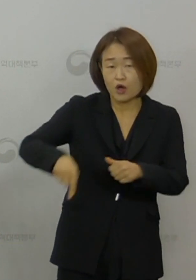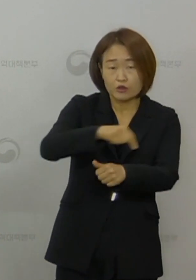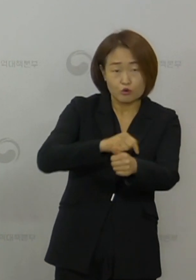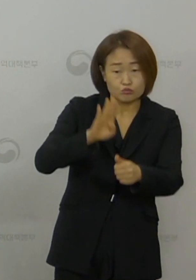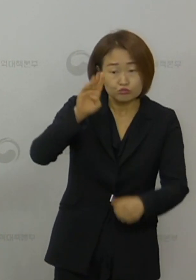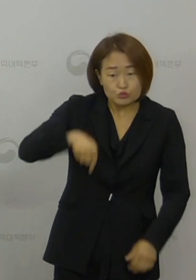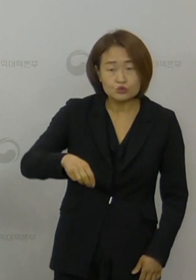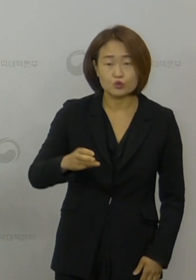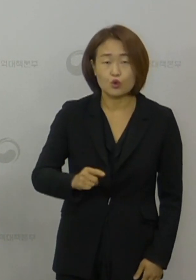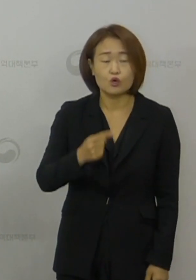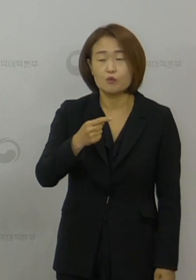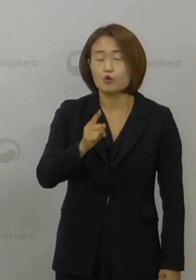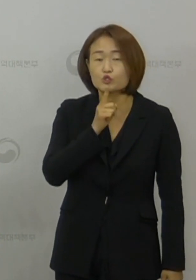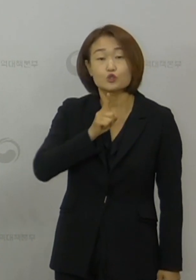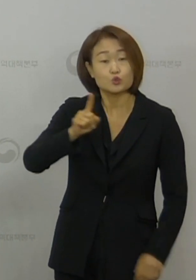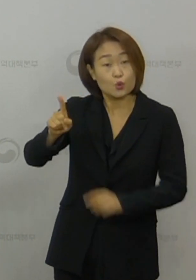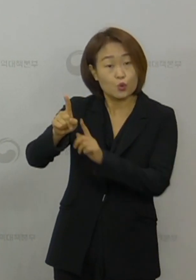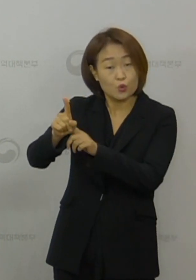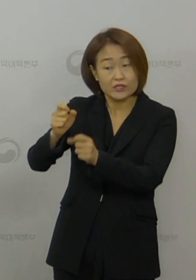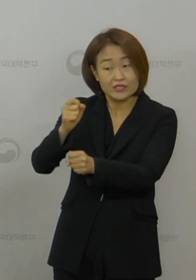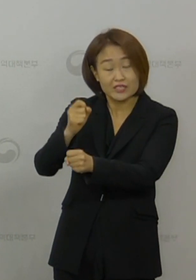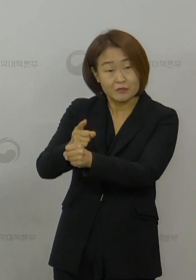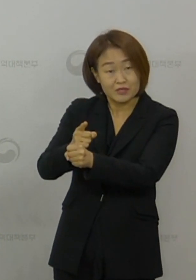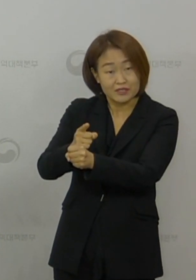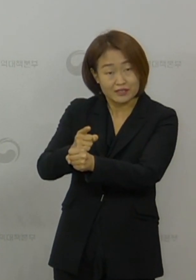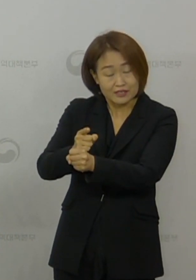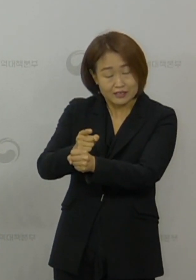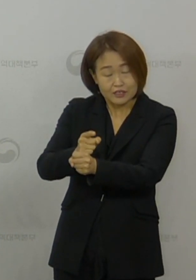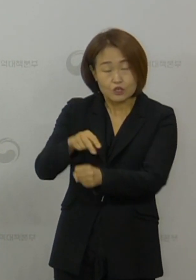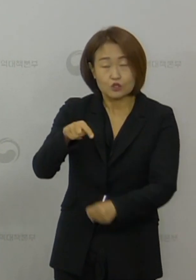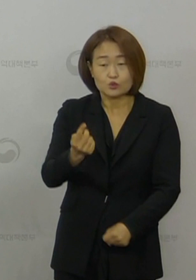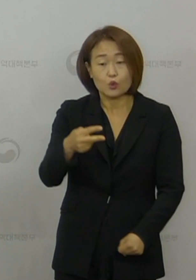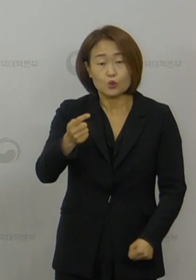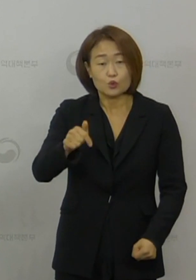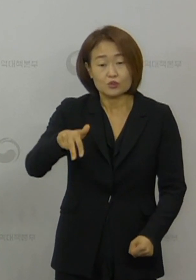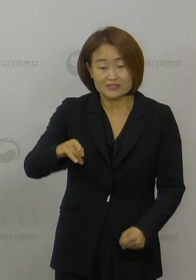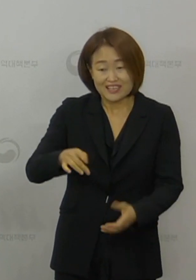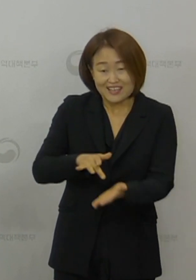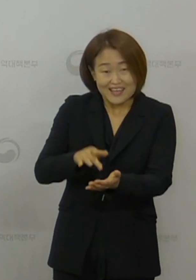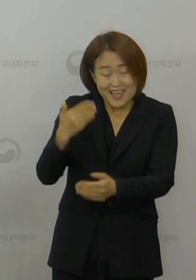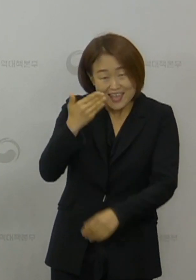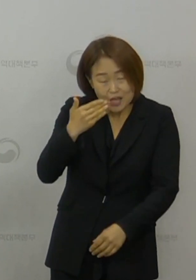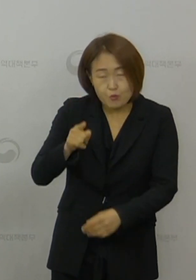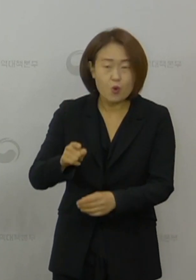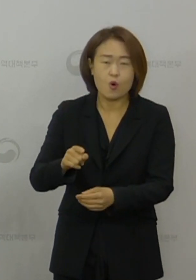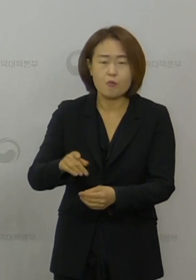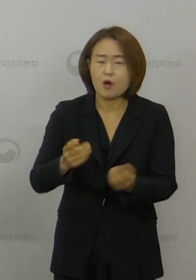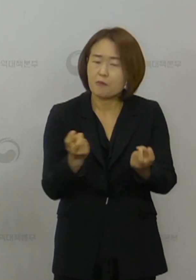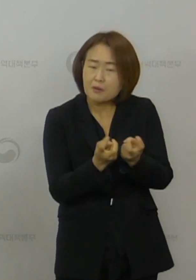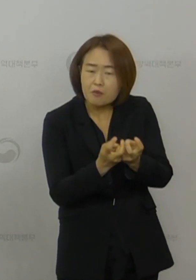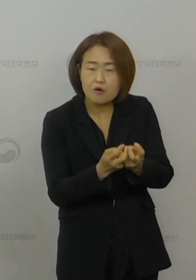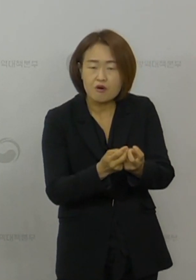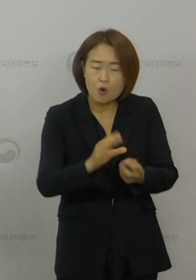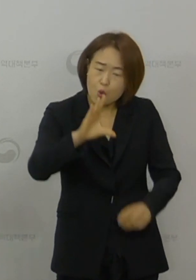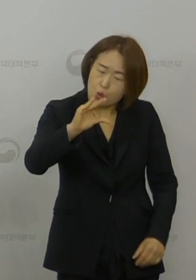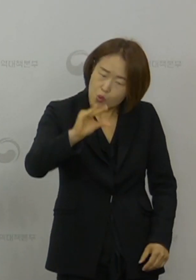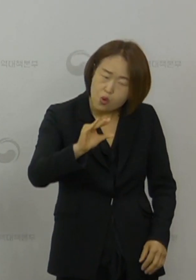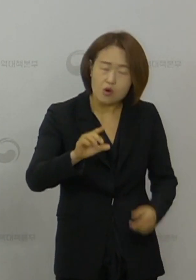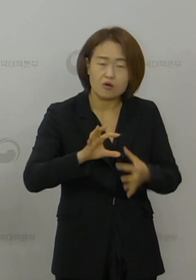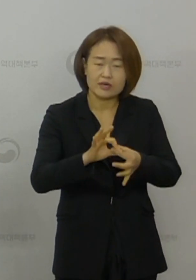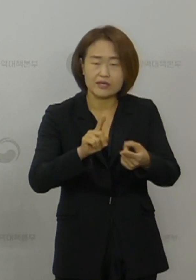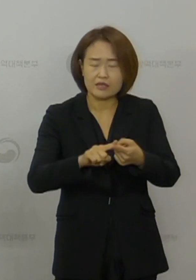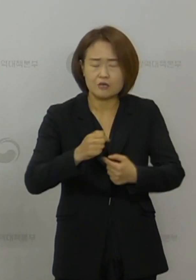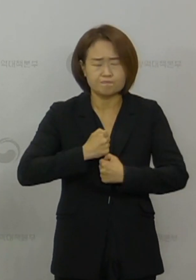신고된 소독제를 선택해서 제품별로 사용량, 사용방법, 주의사항 등을